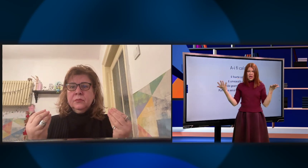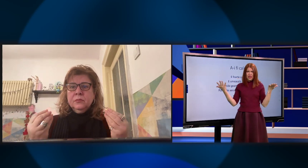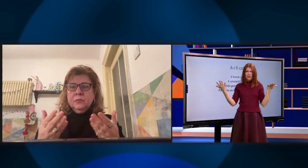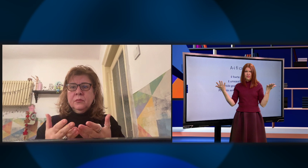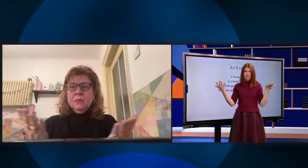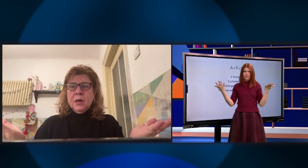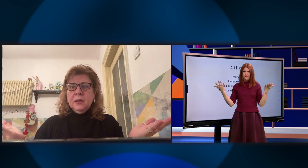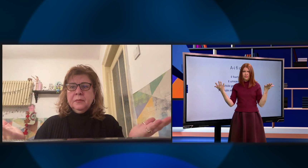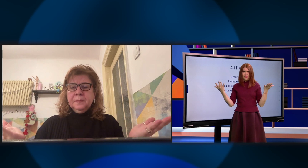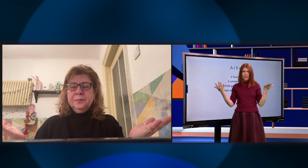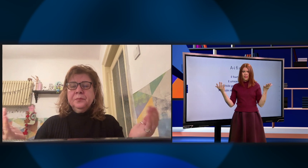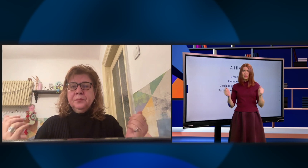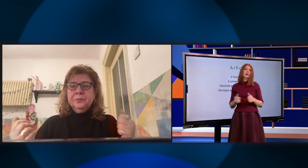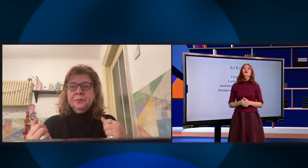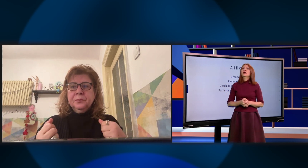mare.